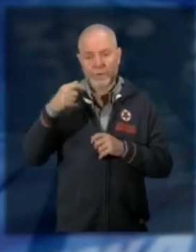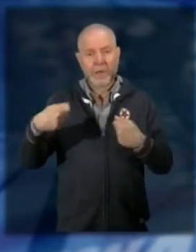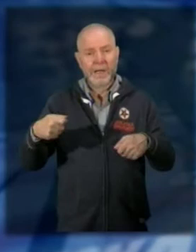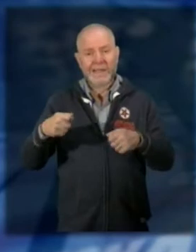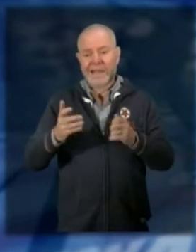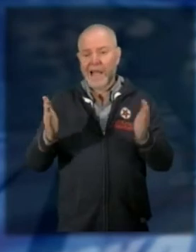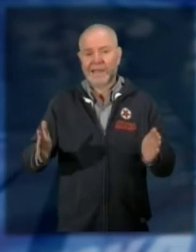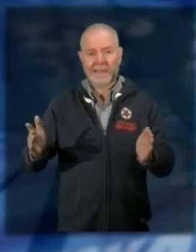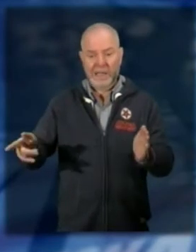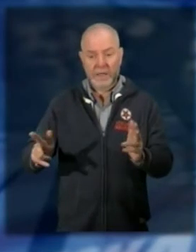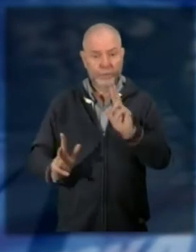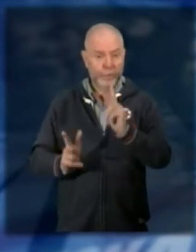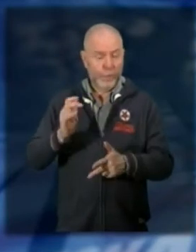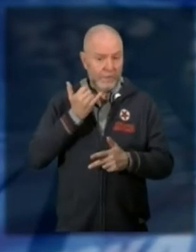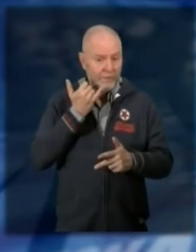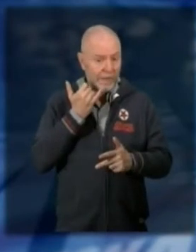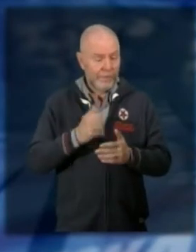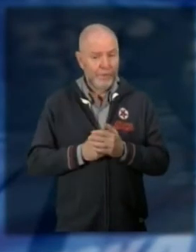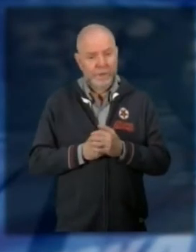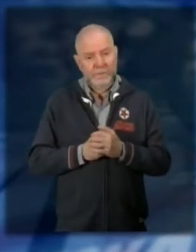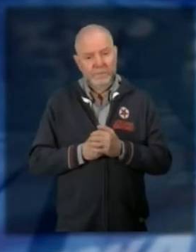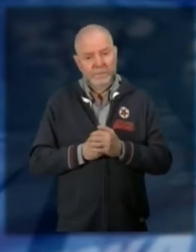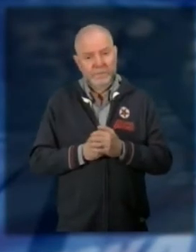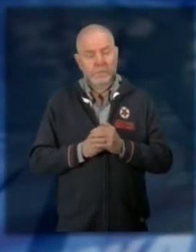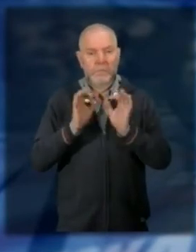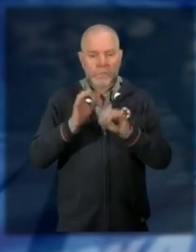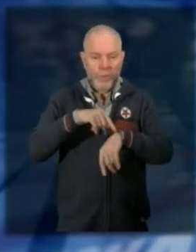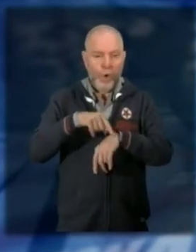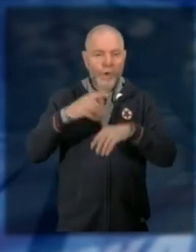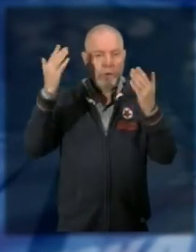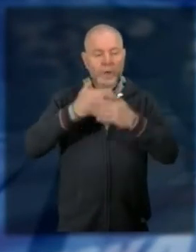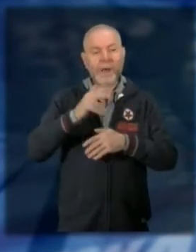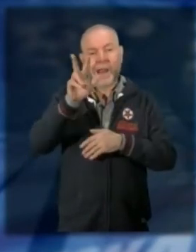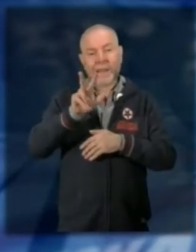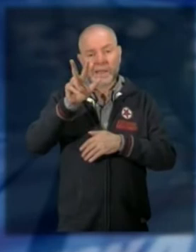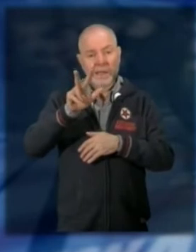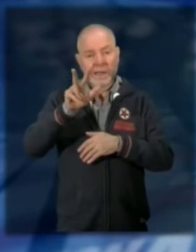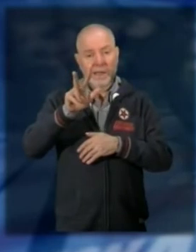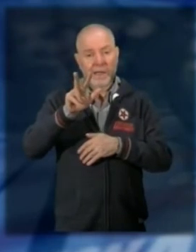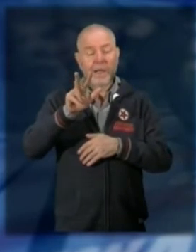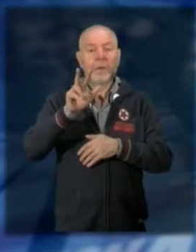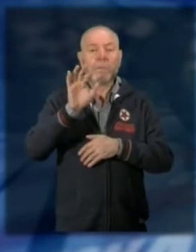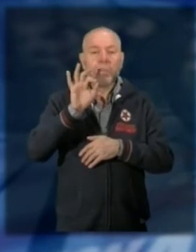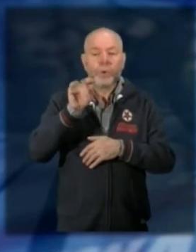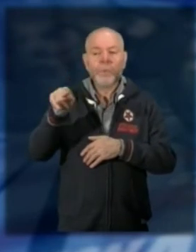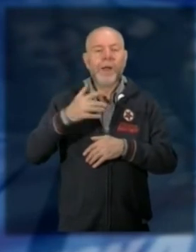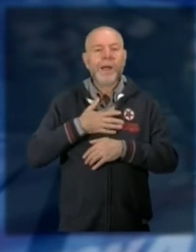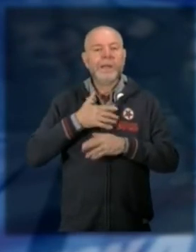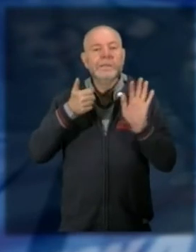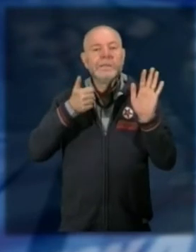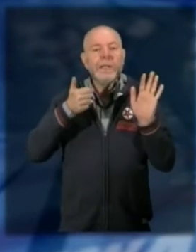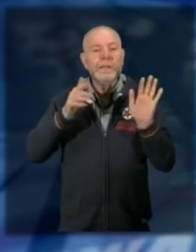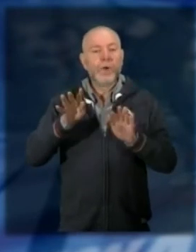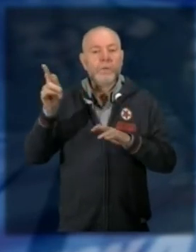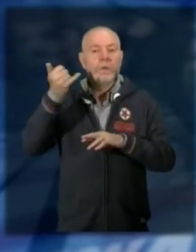in prossimità dell'ingresso potessero prendere fuoco dopo alcune ore alle 3.40 circa di notte è stato il 69enne stesso a chiamare la